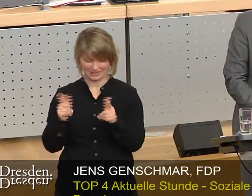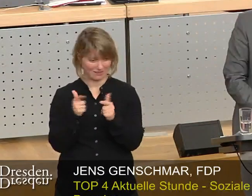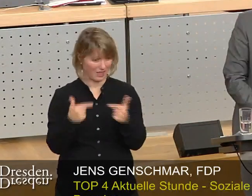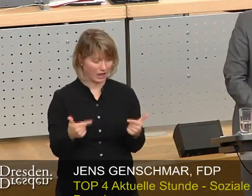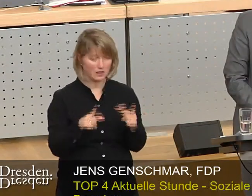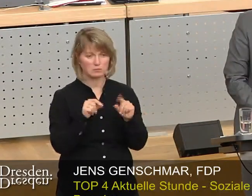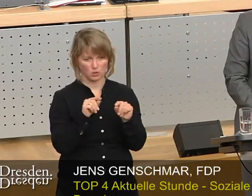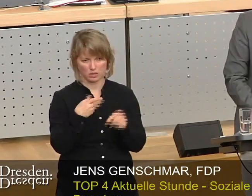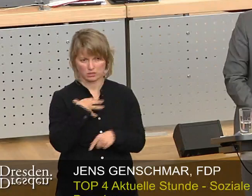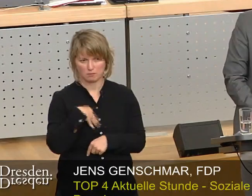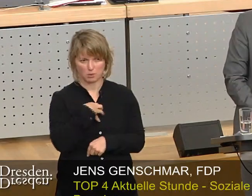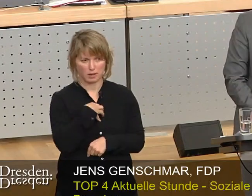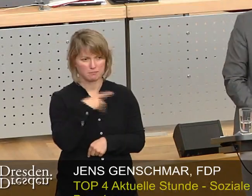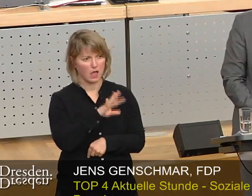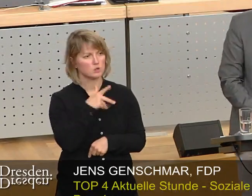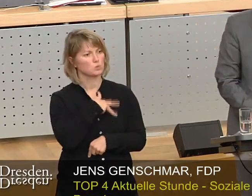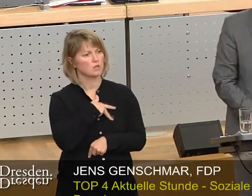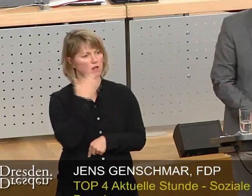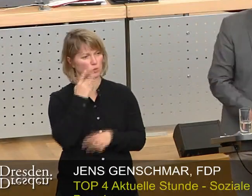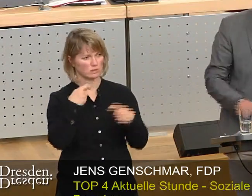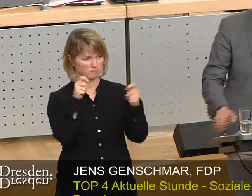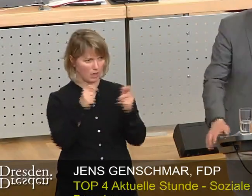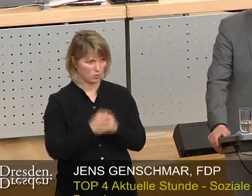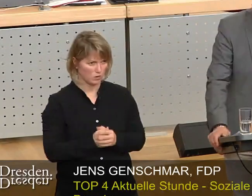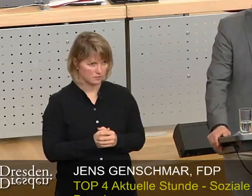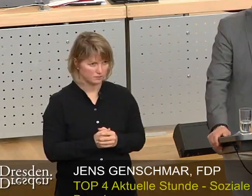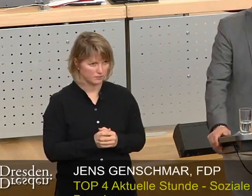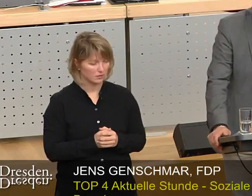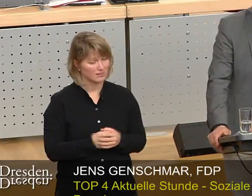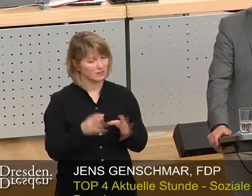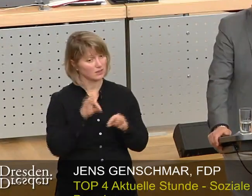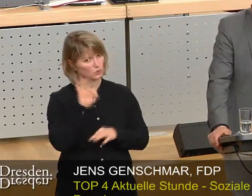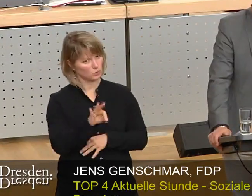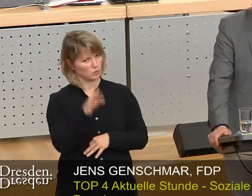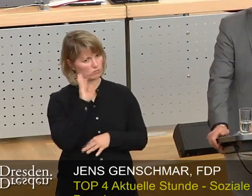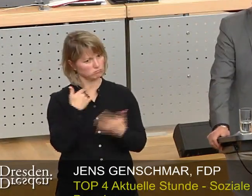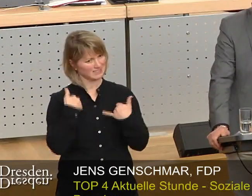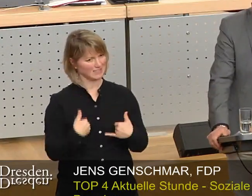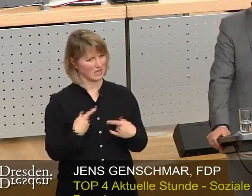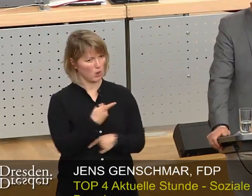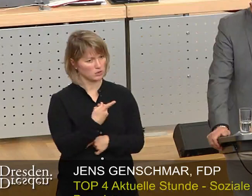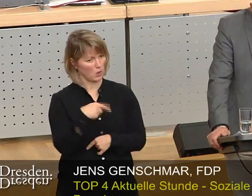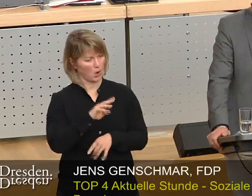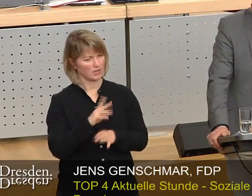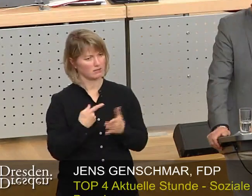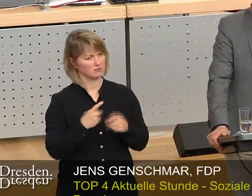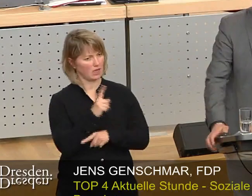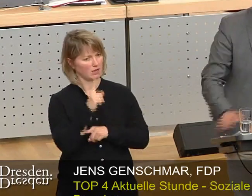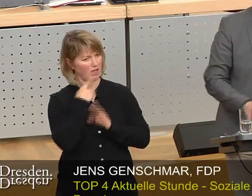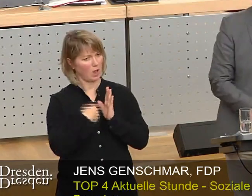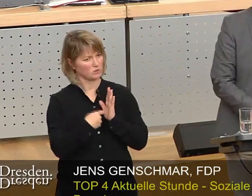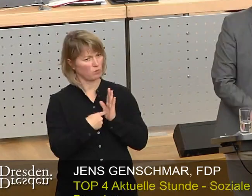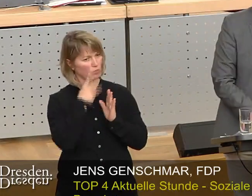wir wirklich ein Problem im sozialen Wohnungsbau. Aber anstatt mit diesen seriös die Herausforderungen der heutigen Zeit anzugehen,